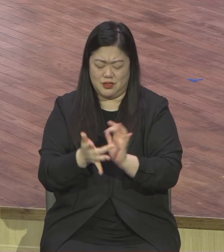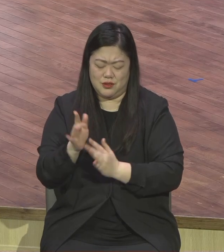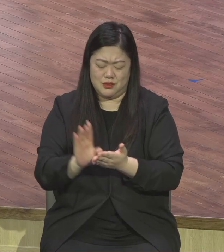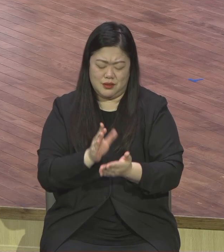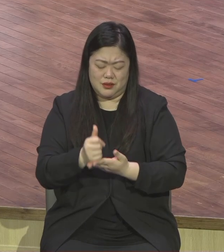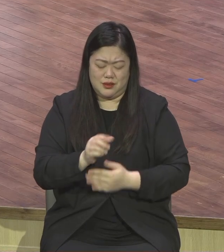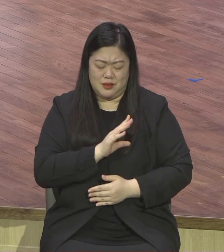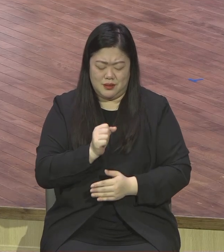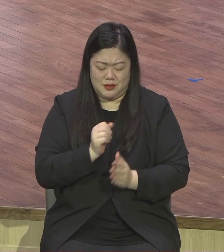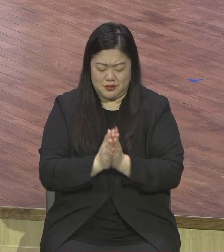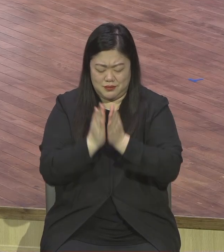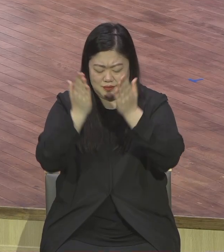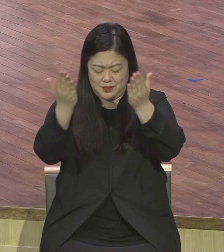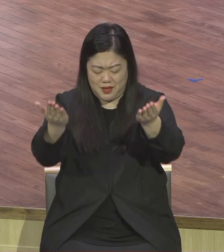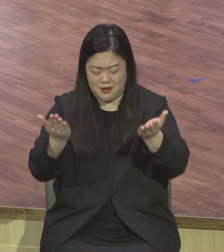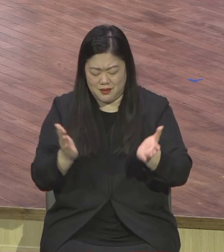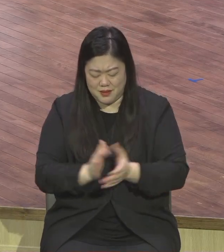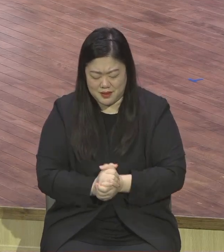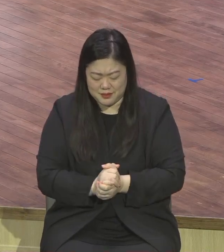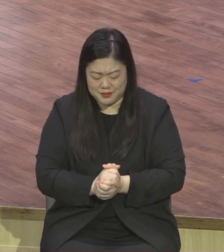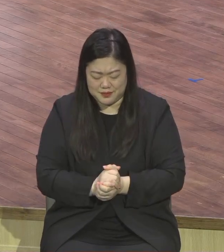아멘 아멘 아멘